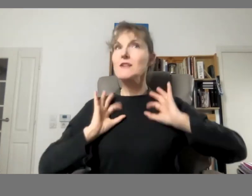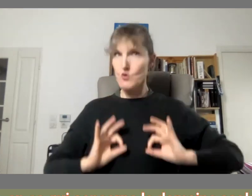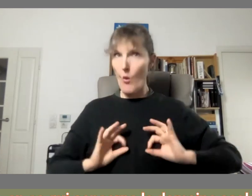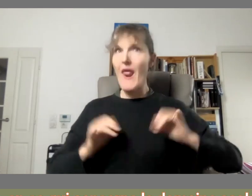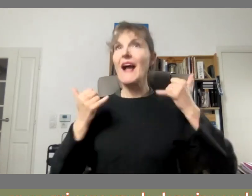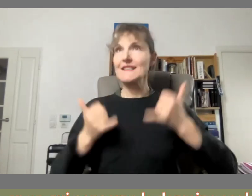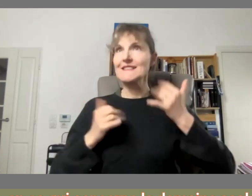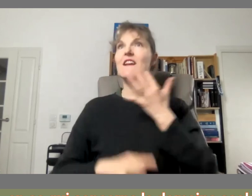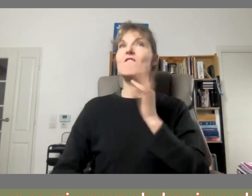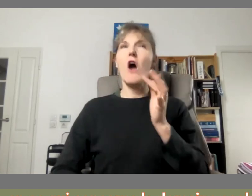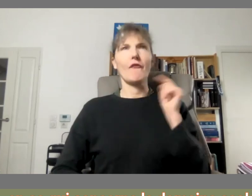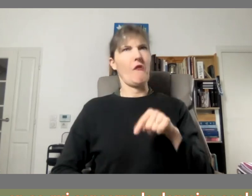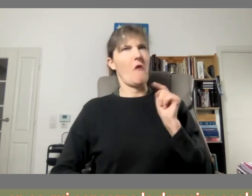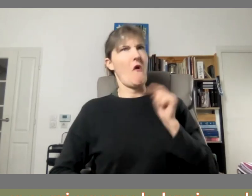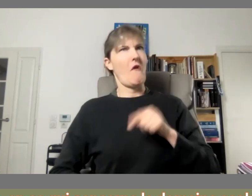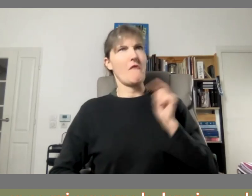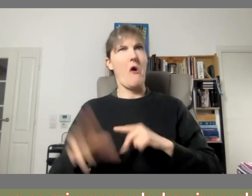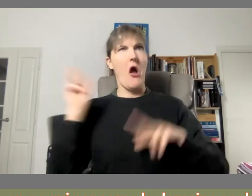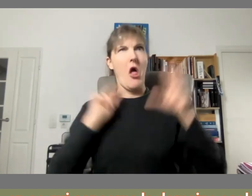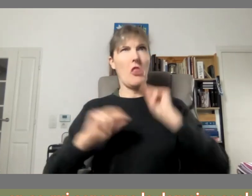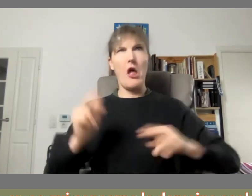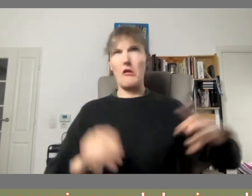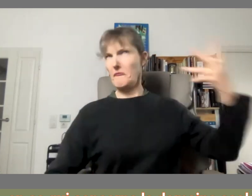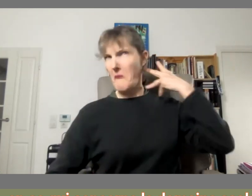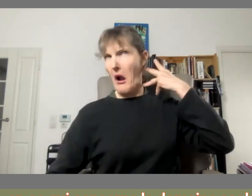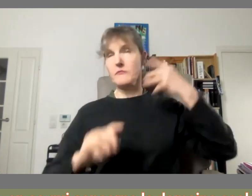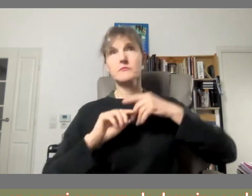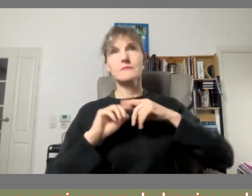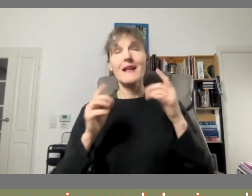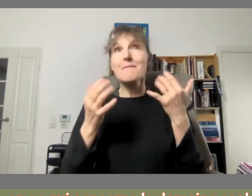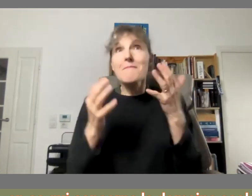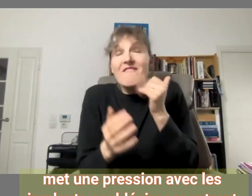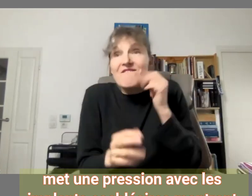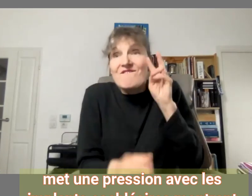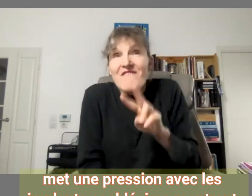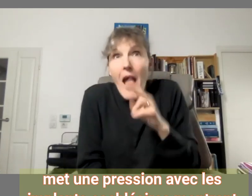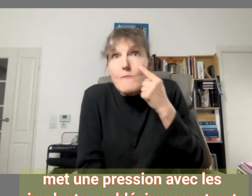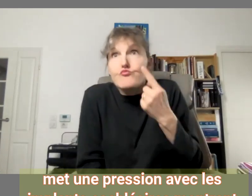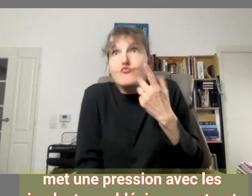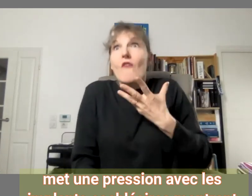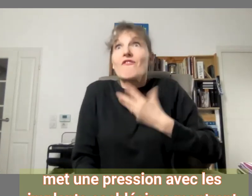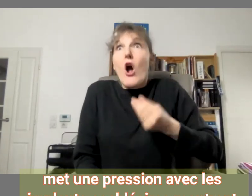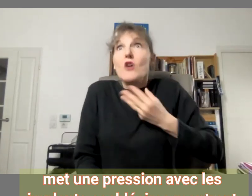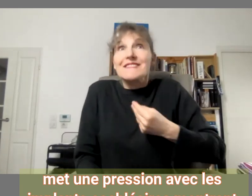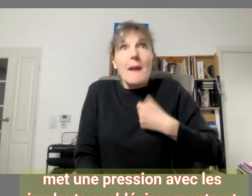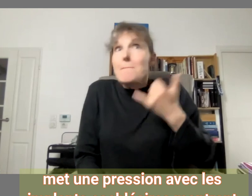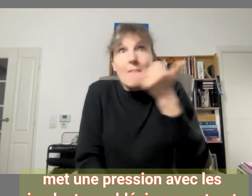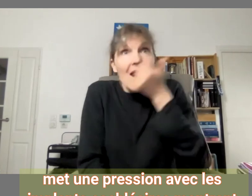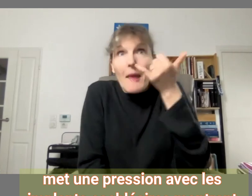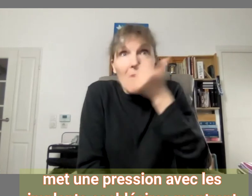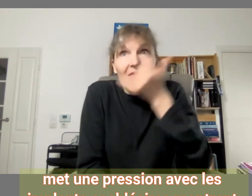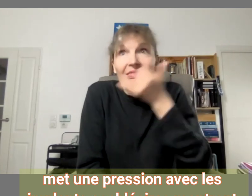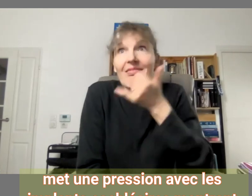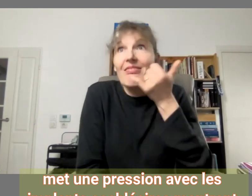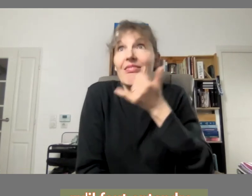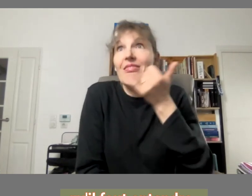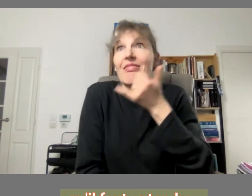donc en ce qui concerne le domaine scolaire on met une pression avec les impôts clairs et montrant qu'il faut